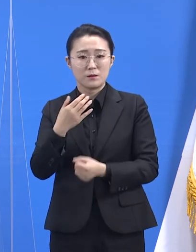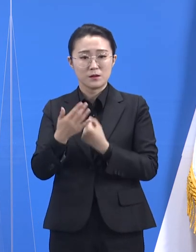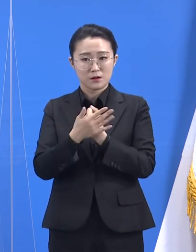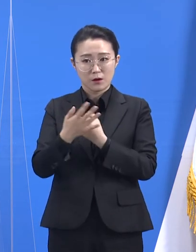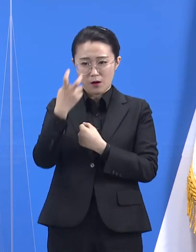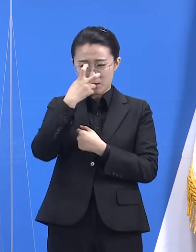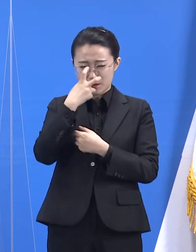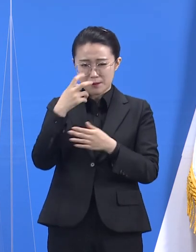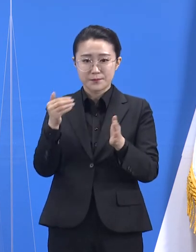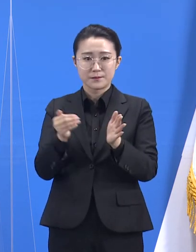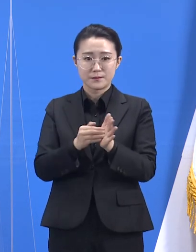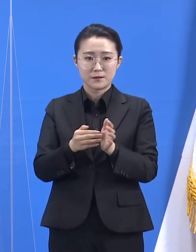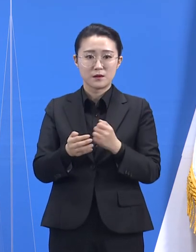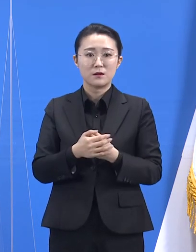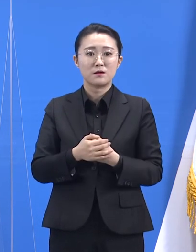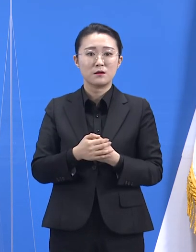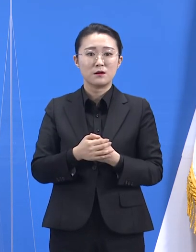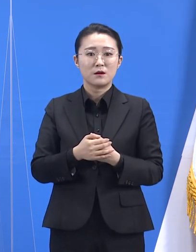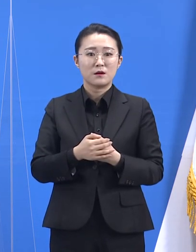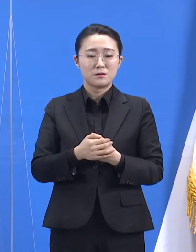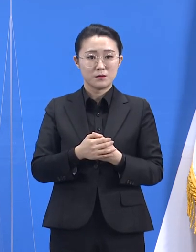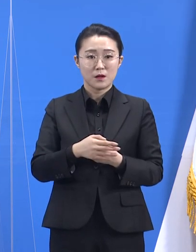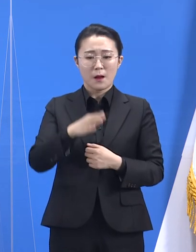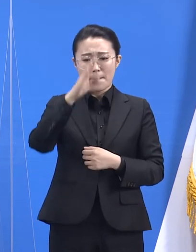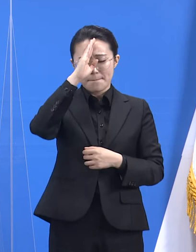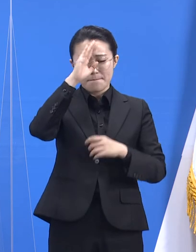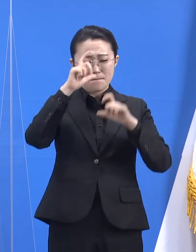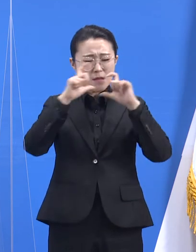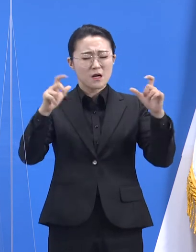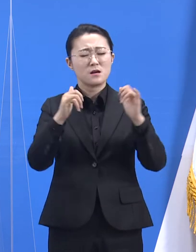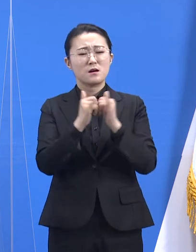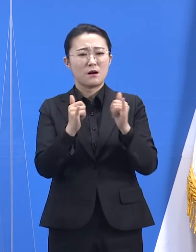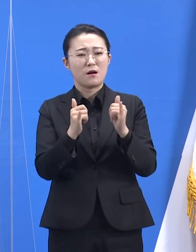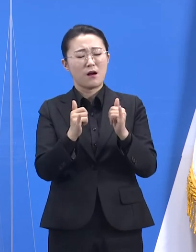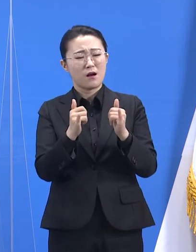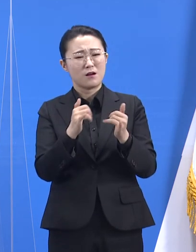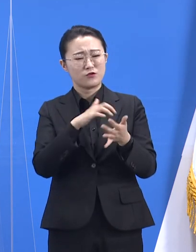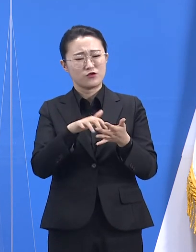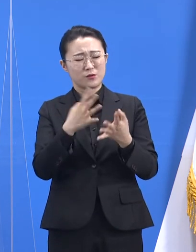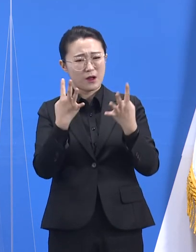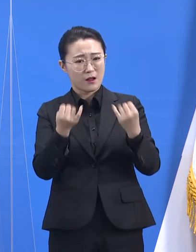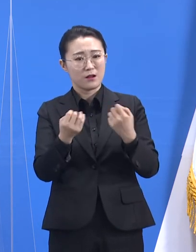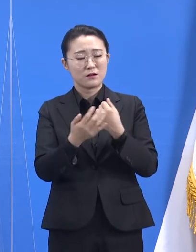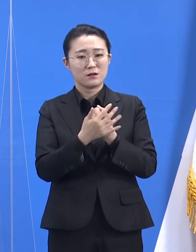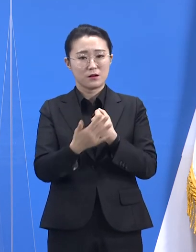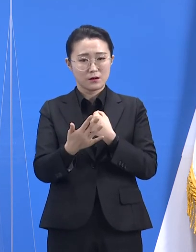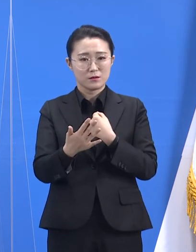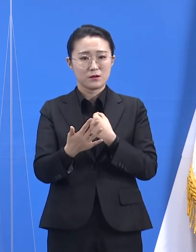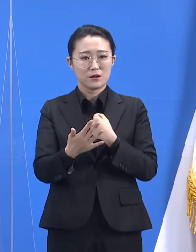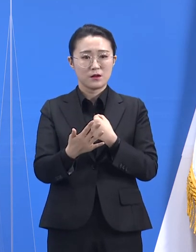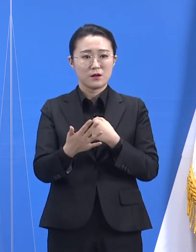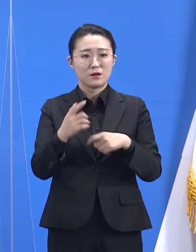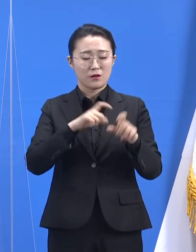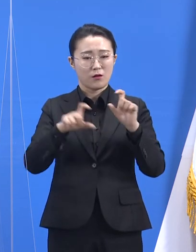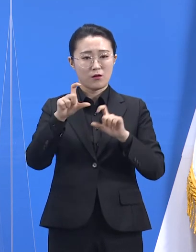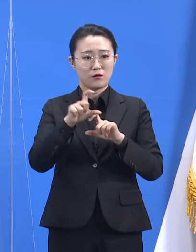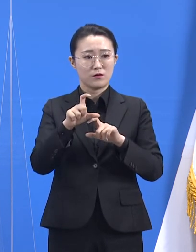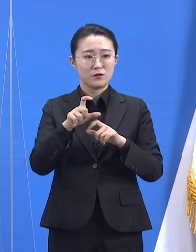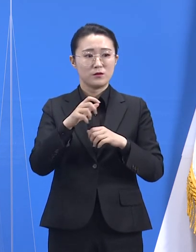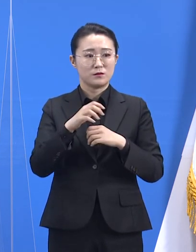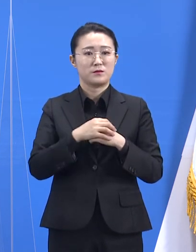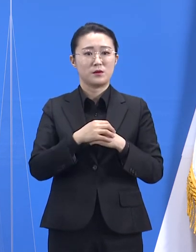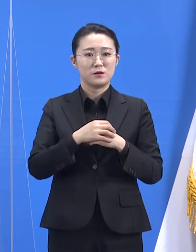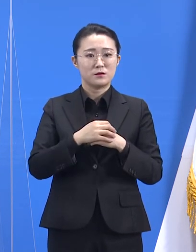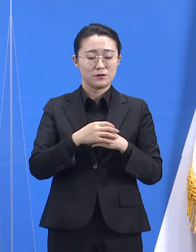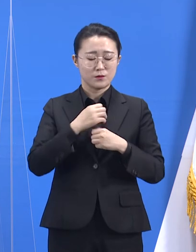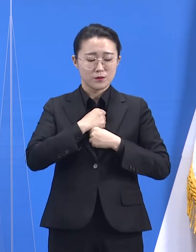추가 파악되면서 감염 확산 양상을 확인하게 되었습니다. 교회 클러스터 쪽의 지표환자는